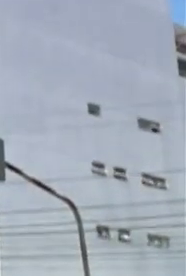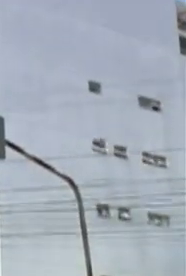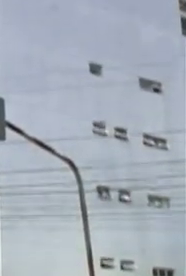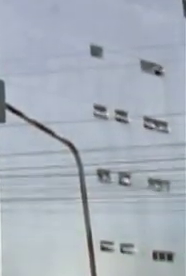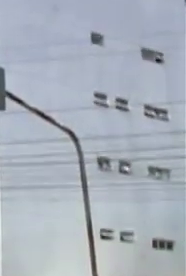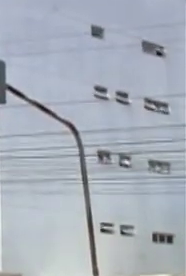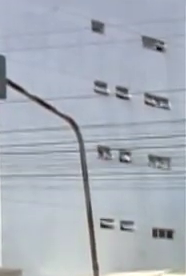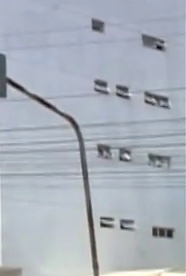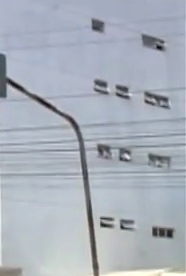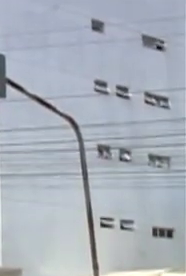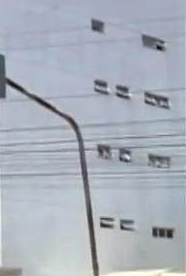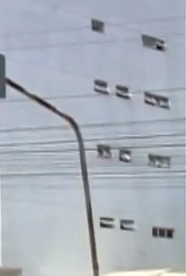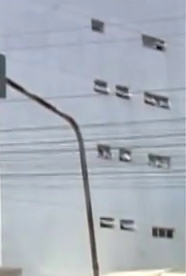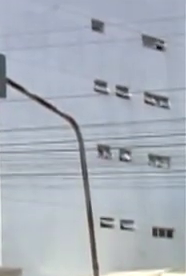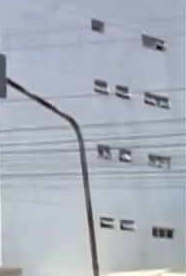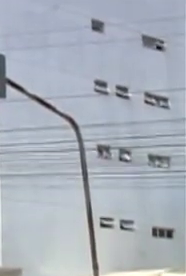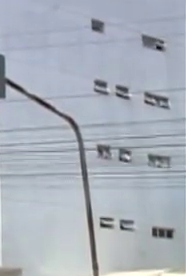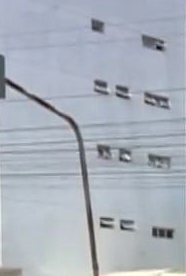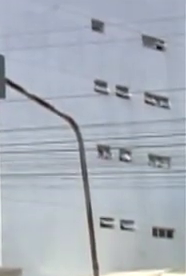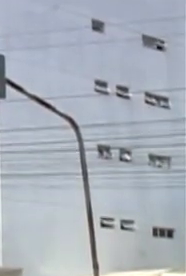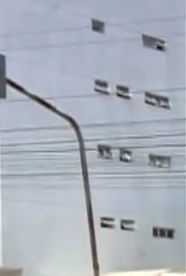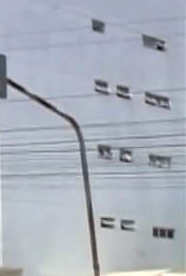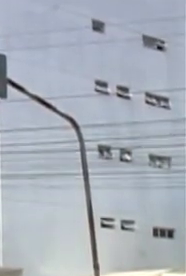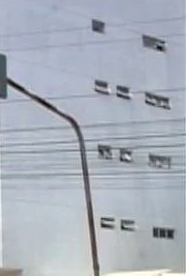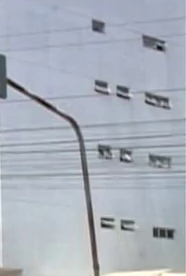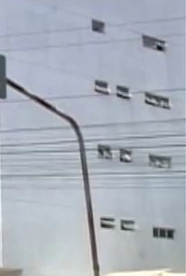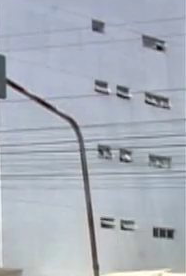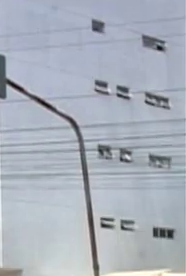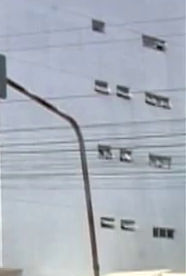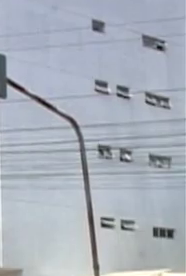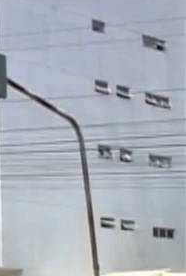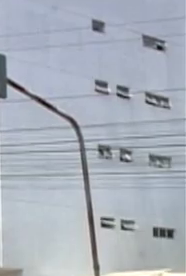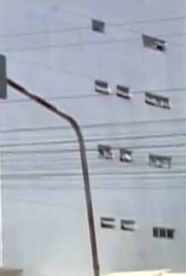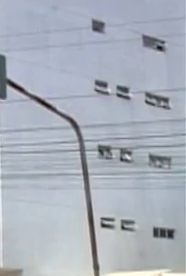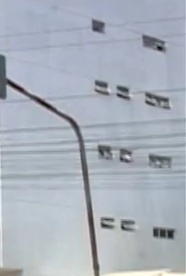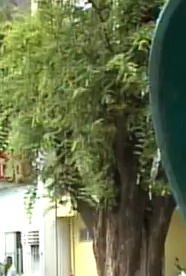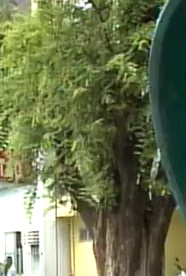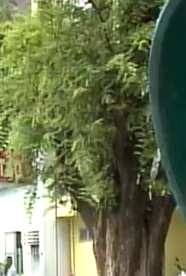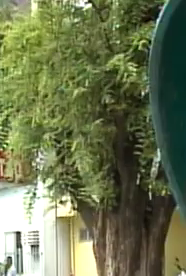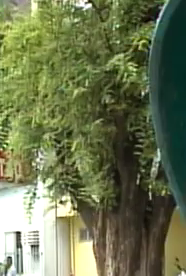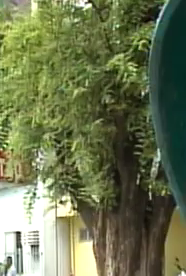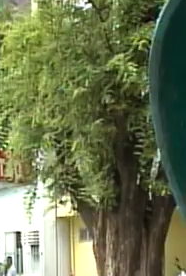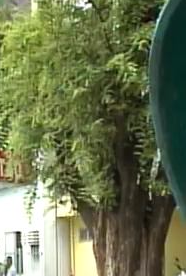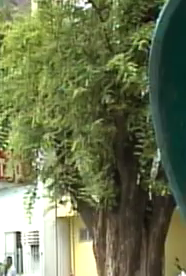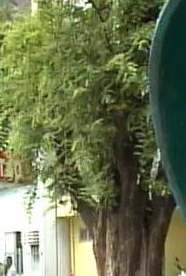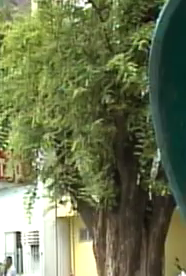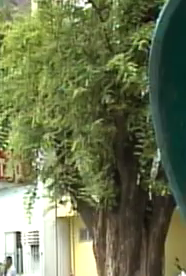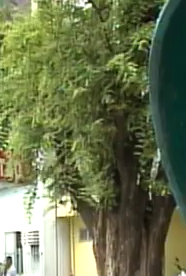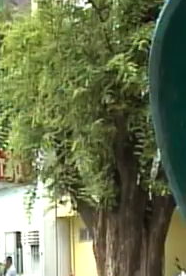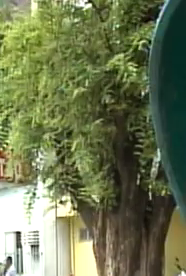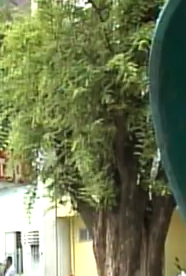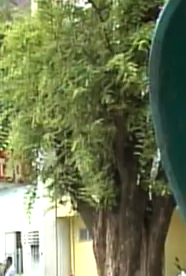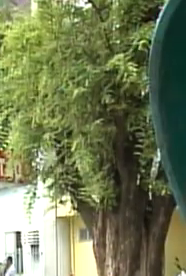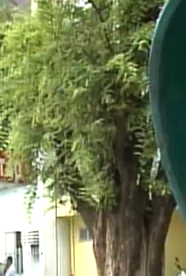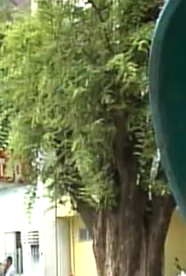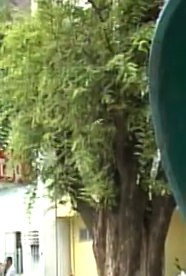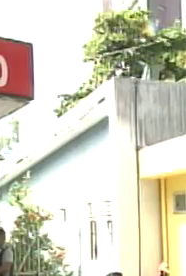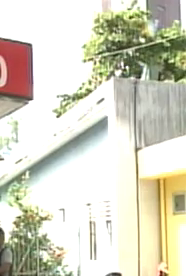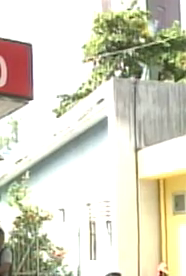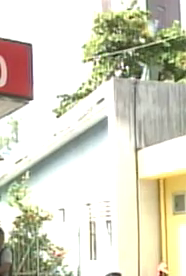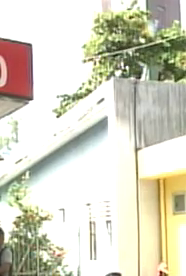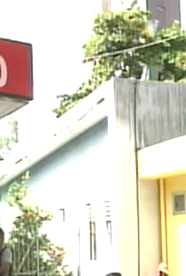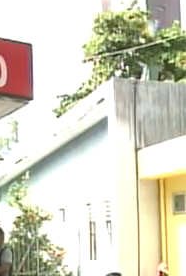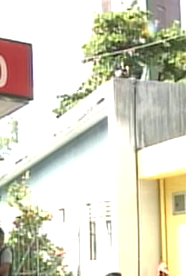levada ao IMIP, onde foi notificada e fez a coleta do material biológico No dia 8, ela foi transferida para o hospital Correia Picanço e